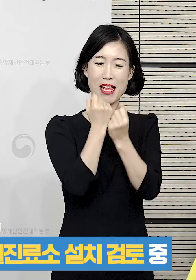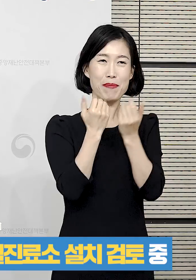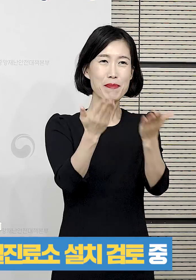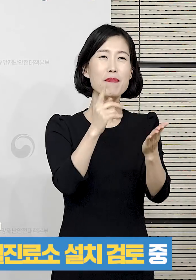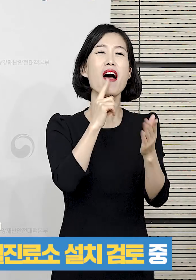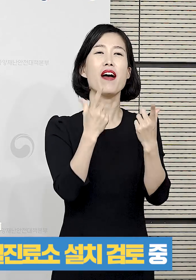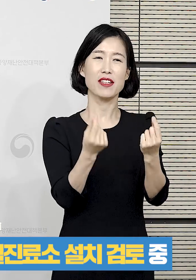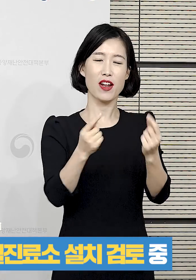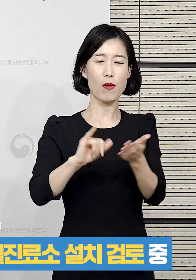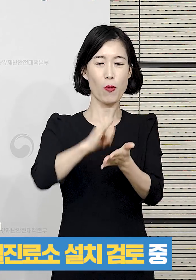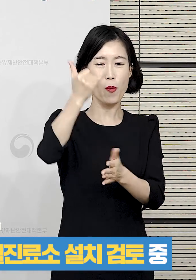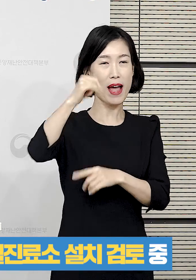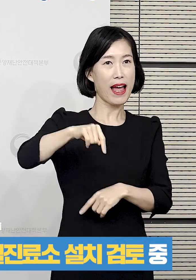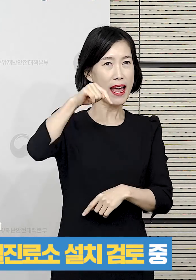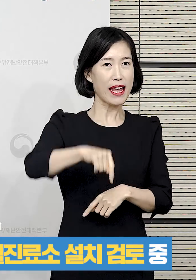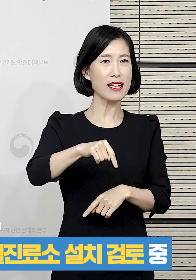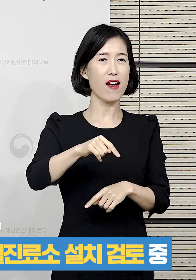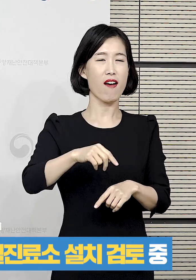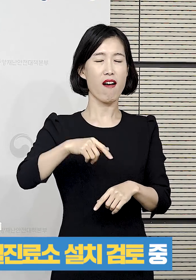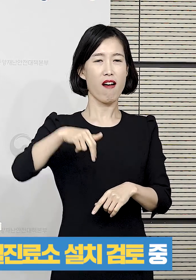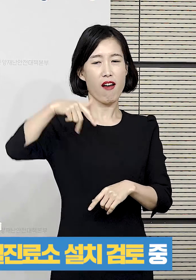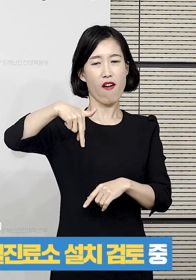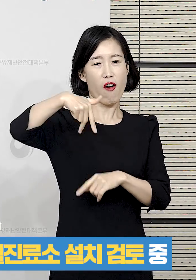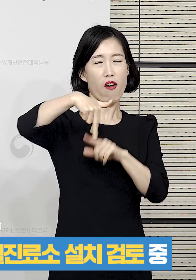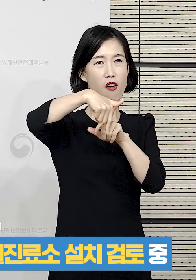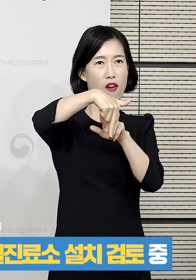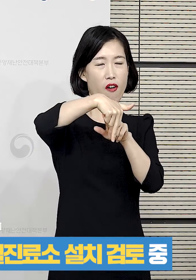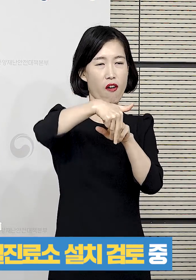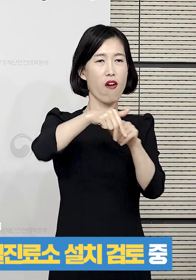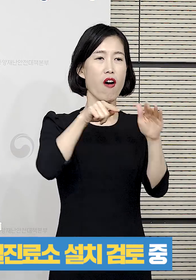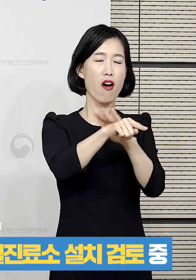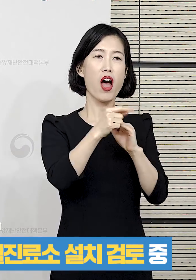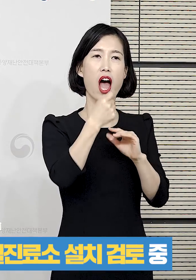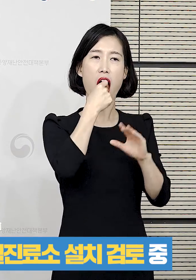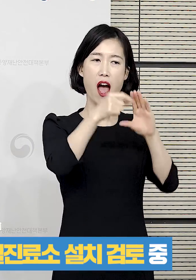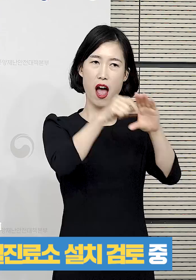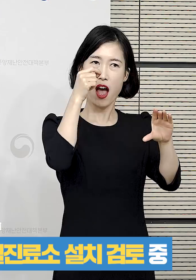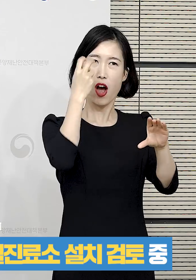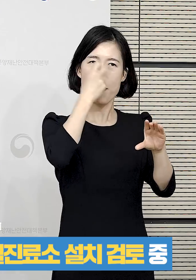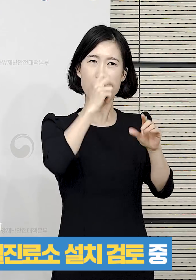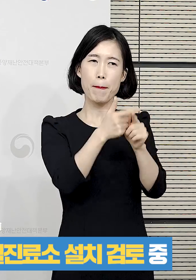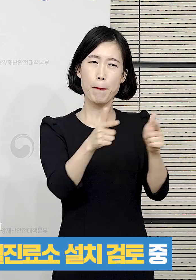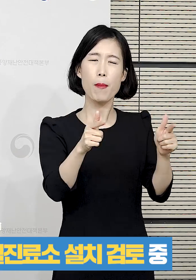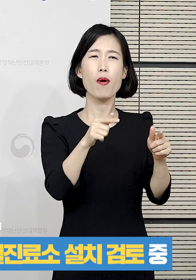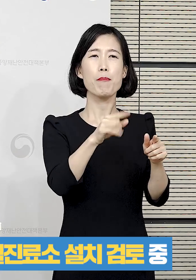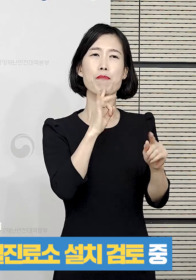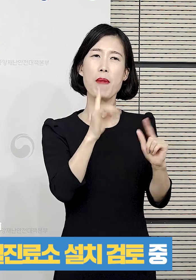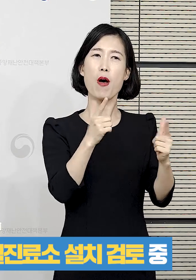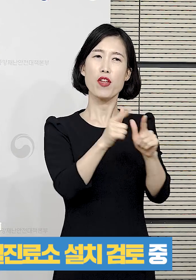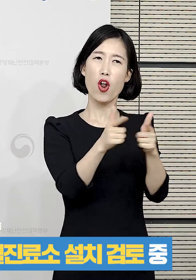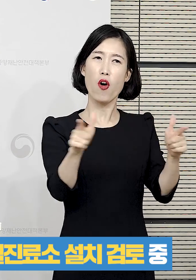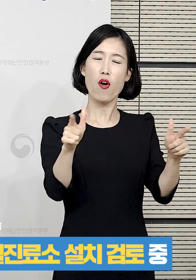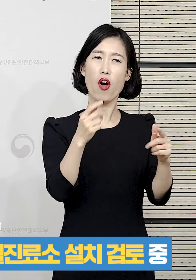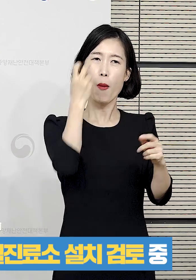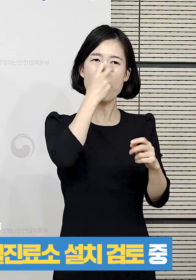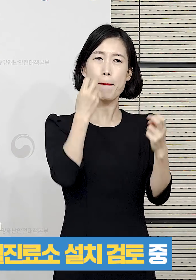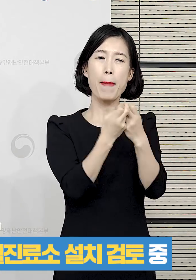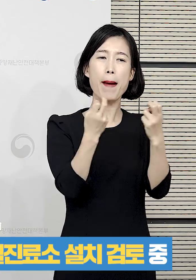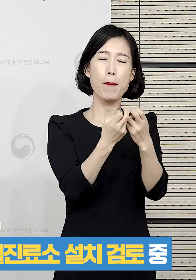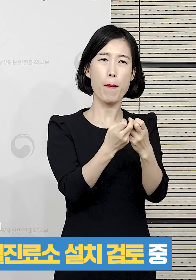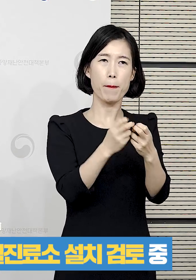어제 설명드린 것처럼 공항에서 지금 도보 이동형 선별진료소를 포함해서 지금 여러 가지 다양한 형태의